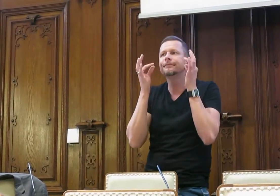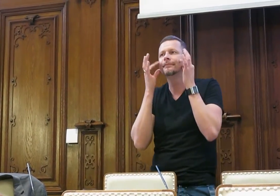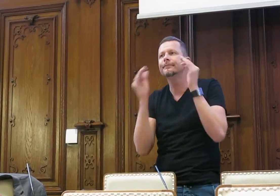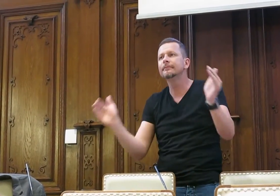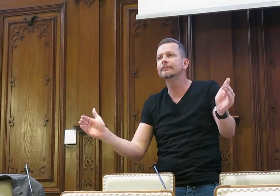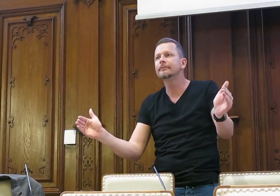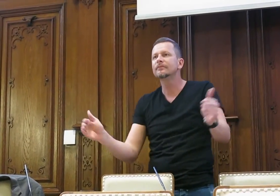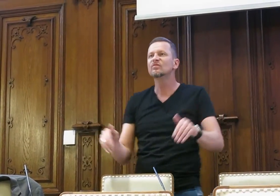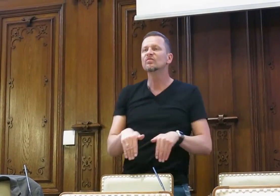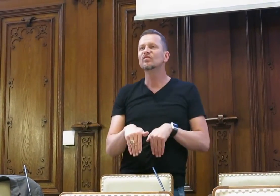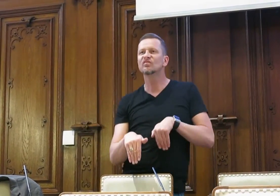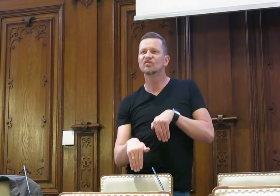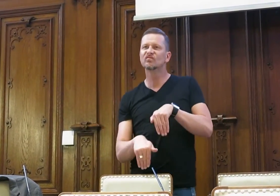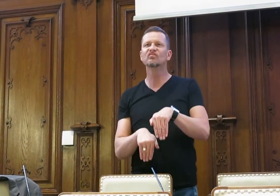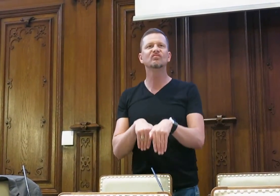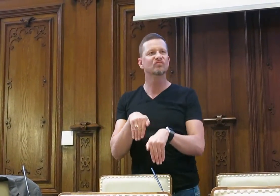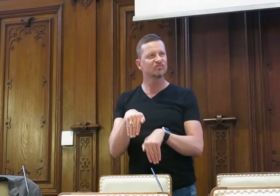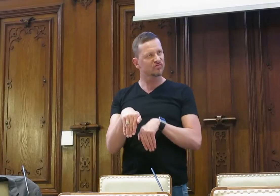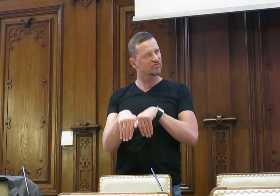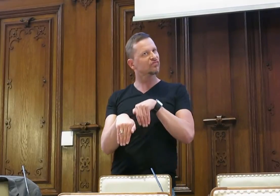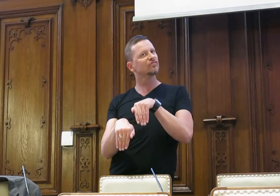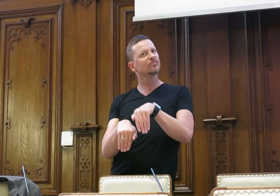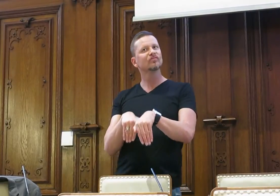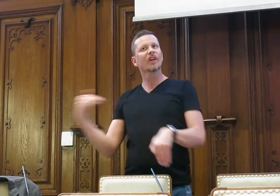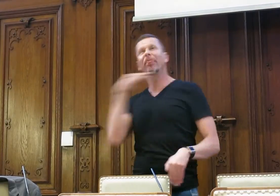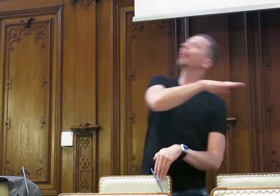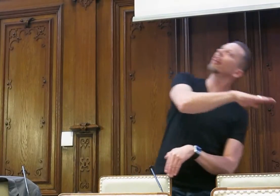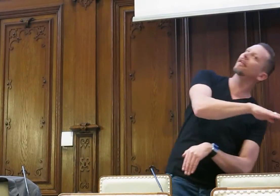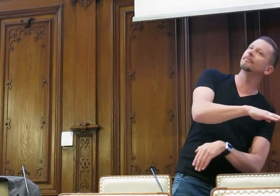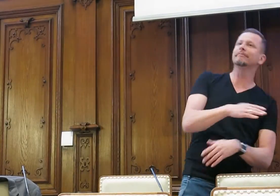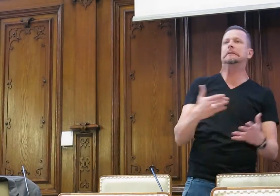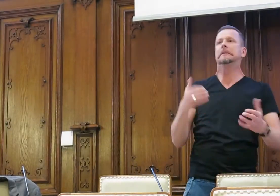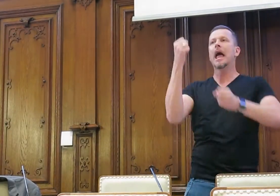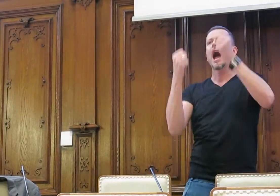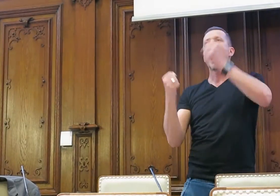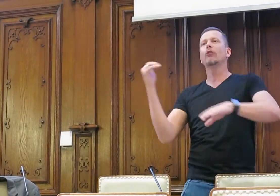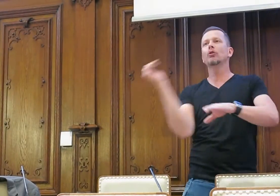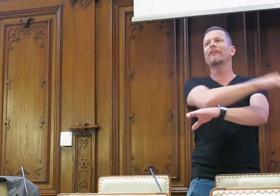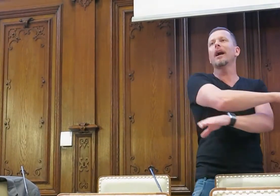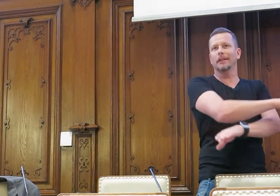Eine Katze, eine relativ große, stolze, die hier in der Straße gehen, drei werden ein Auto fahren.